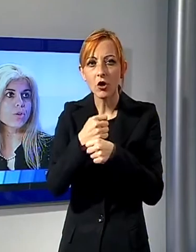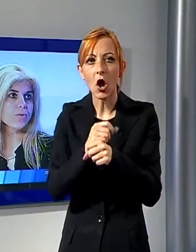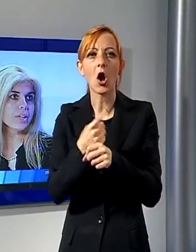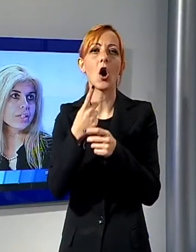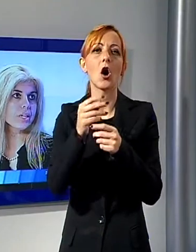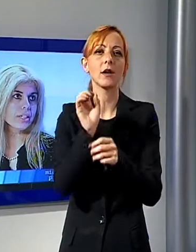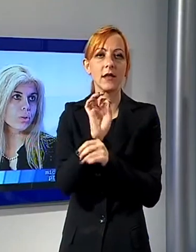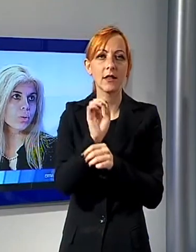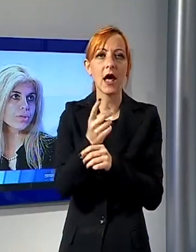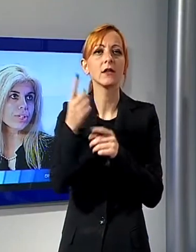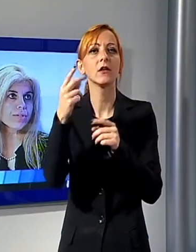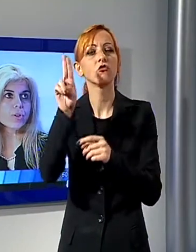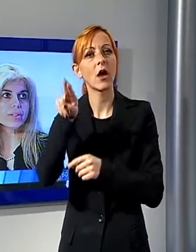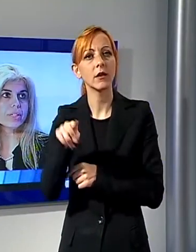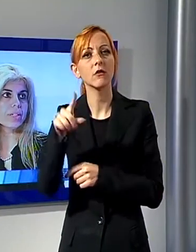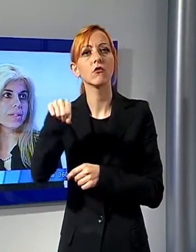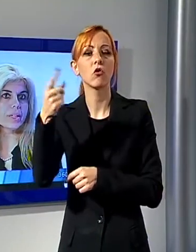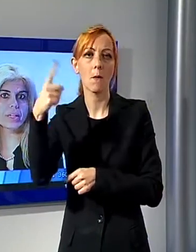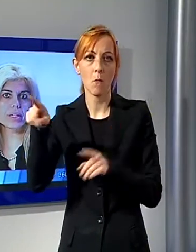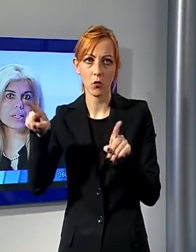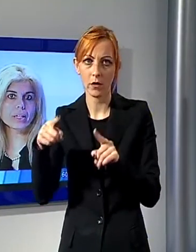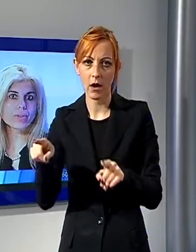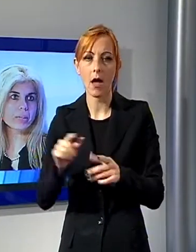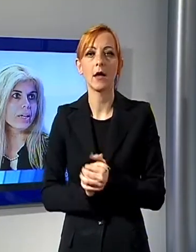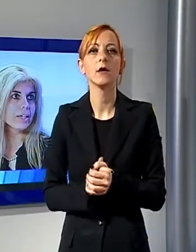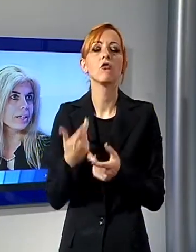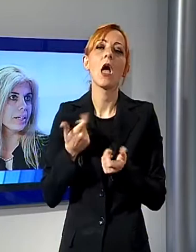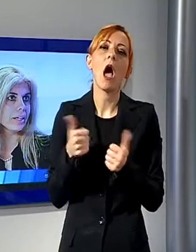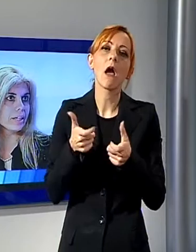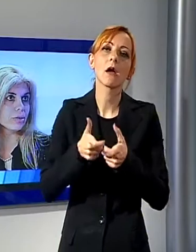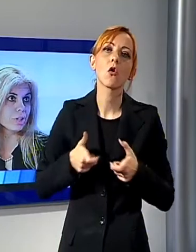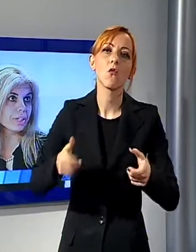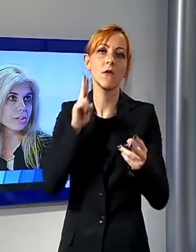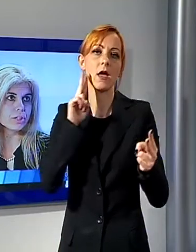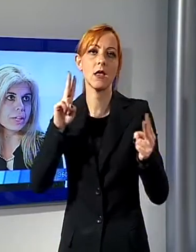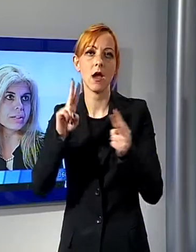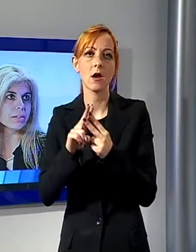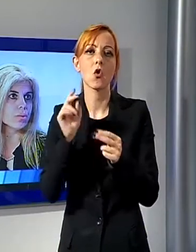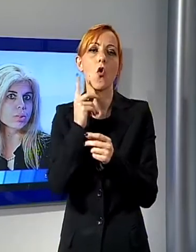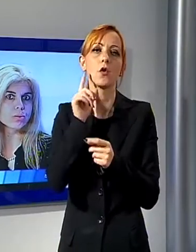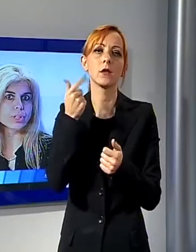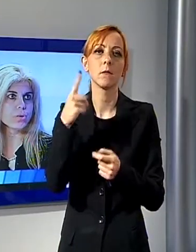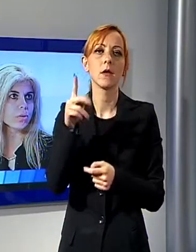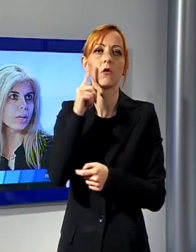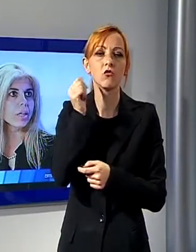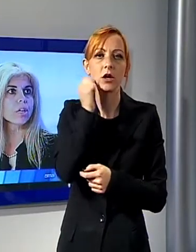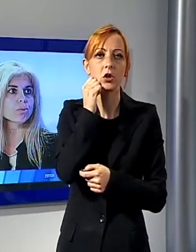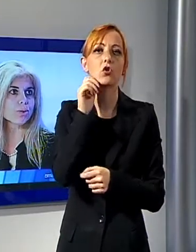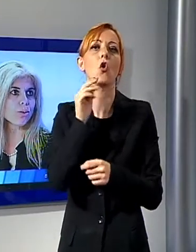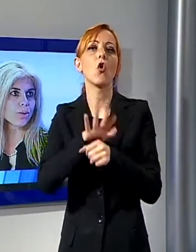convegni ed incontri rivolti sia alle famiglie che ai docenti, dirigenti, educatori, insomma tutti coloro